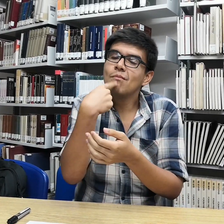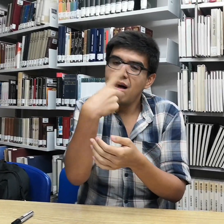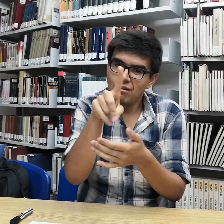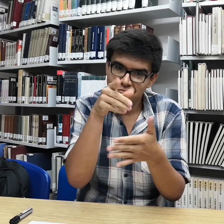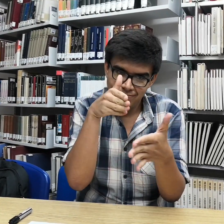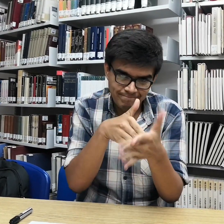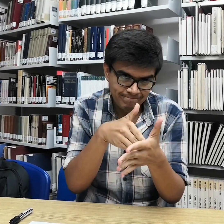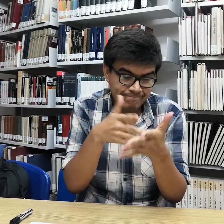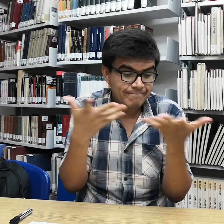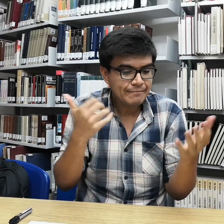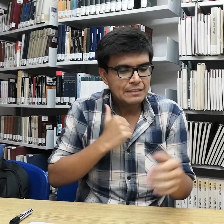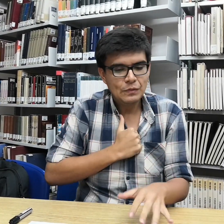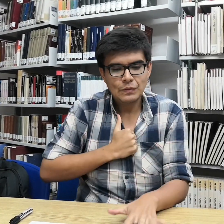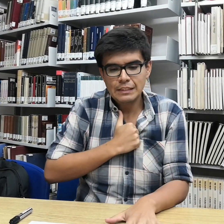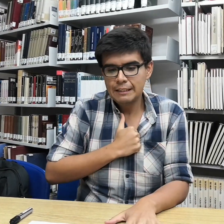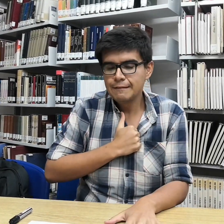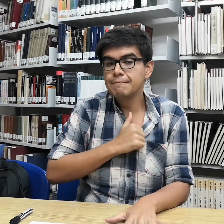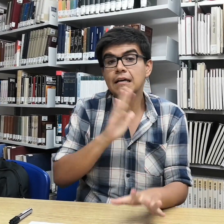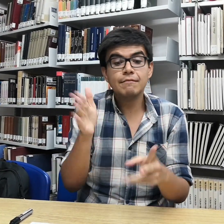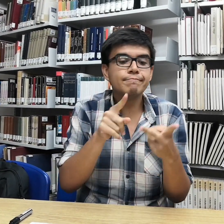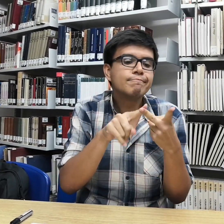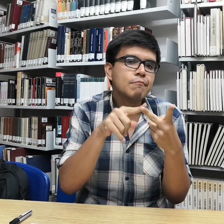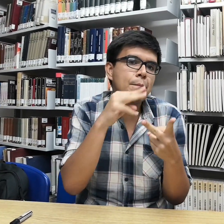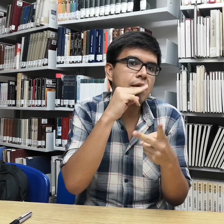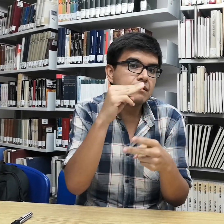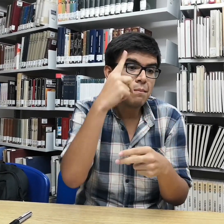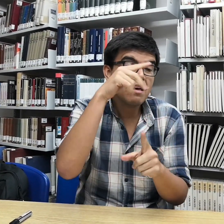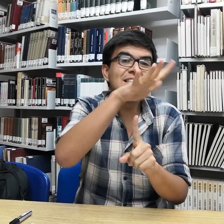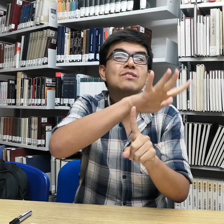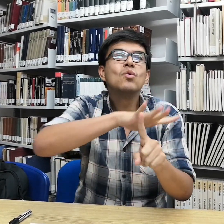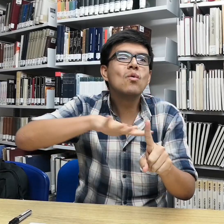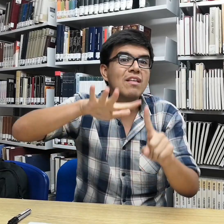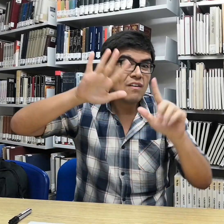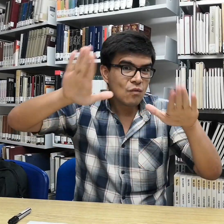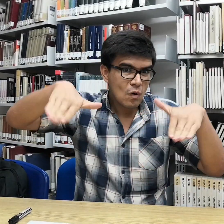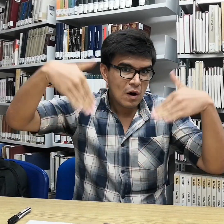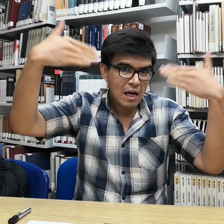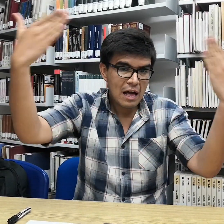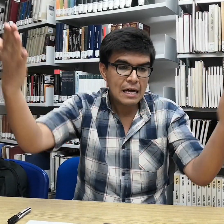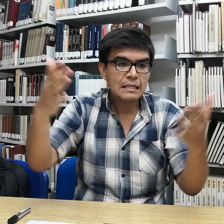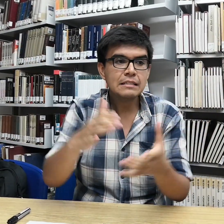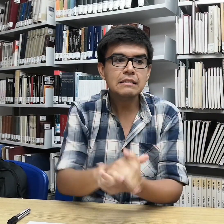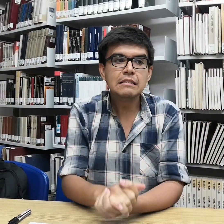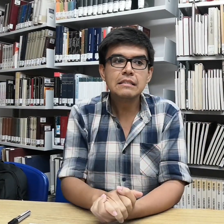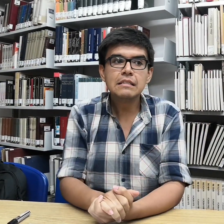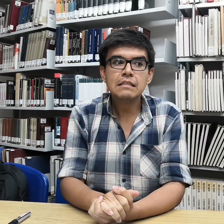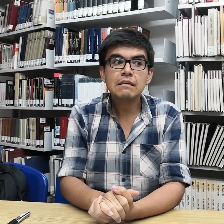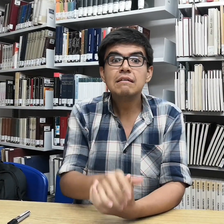No es nada más anunciar en publicidad. El segundo mensaje es a la sociedad en general.